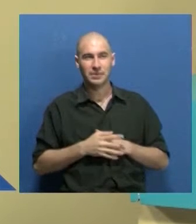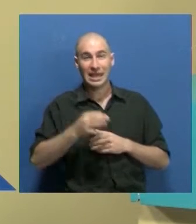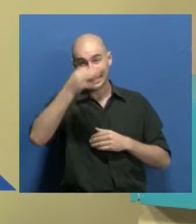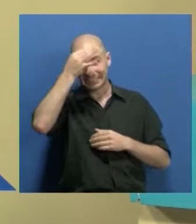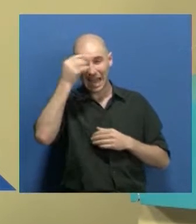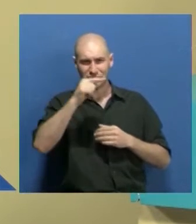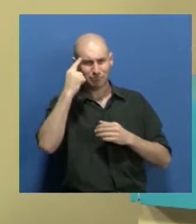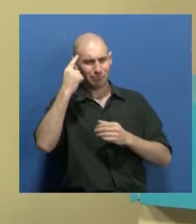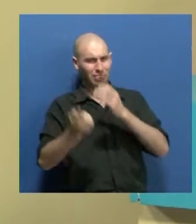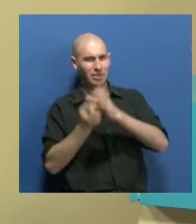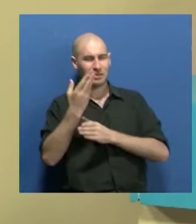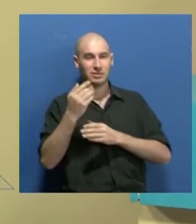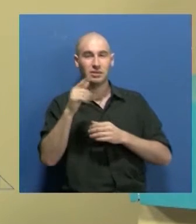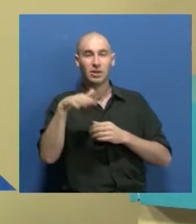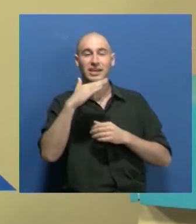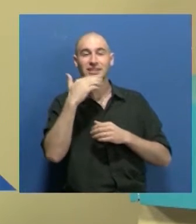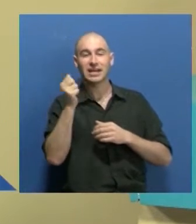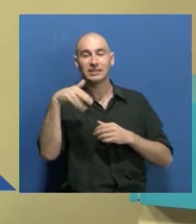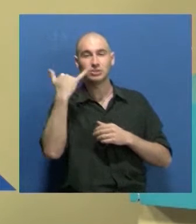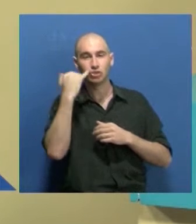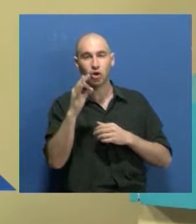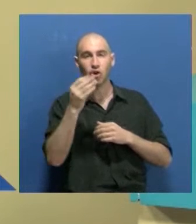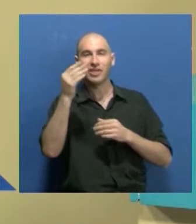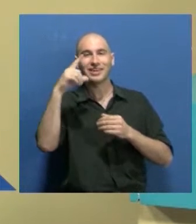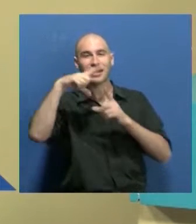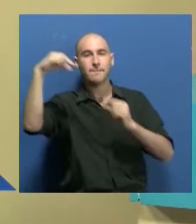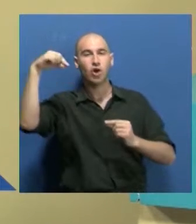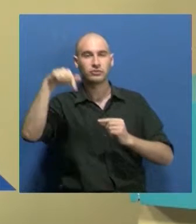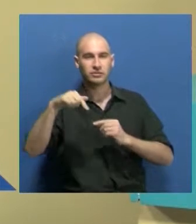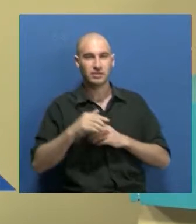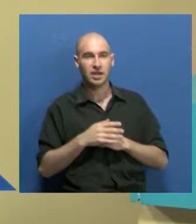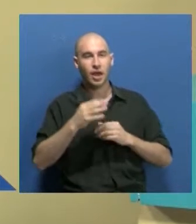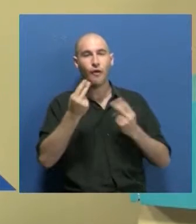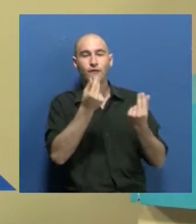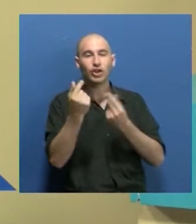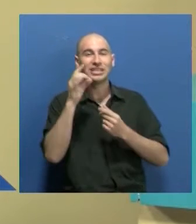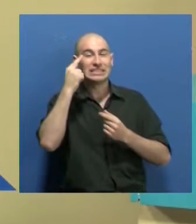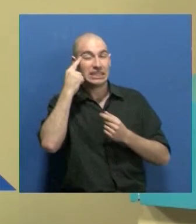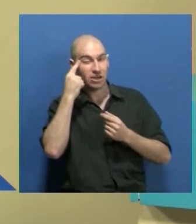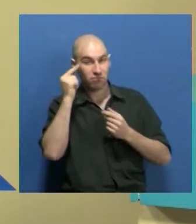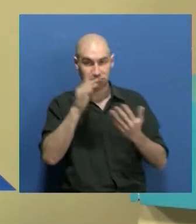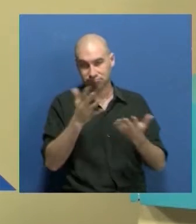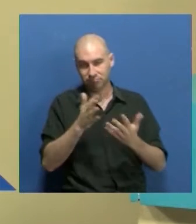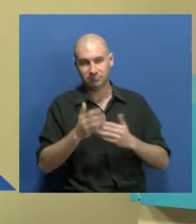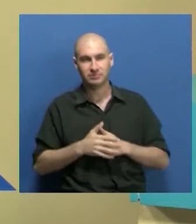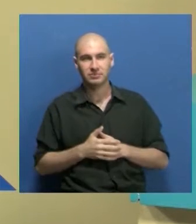inspirada en Hanzo, que es una obra japonesa, del folclore chino en realidad, de Mishima,